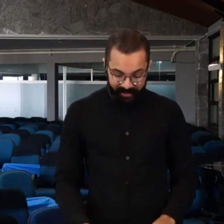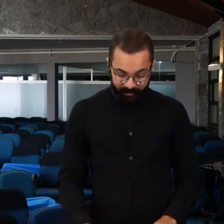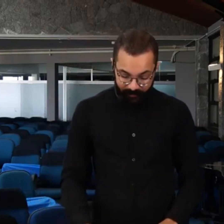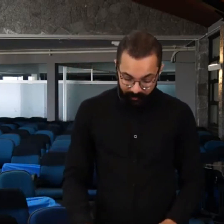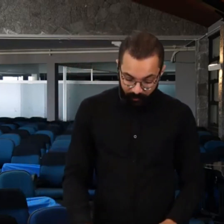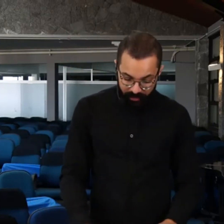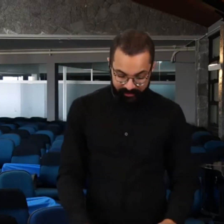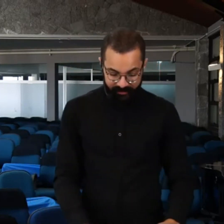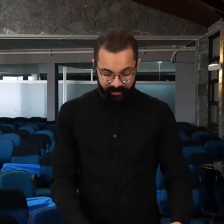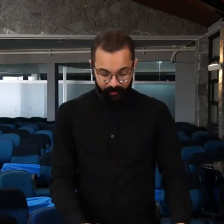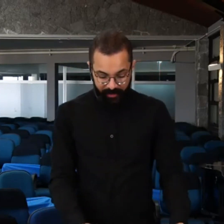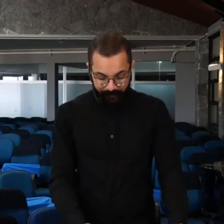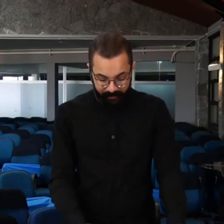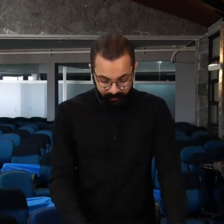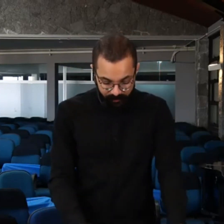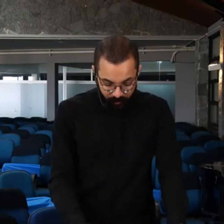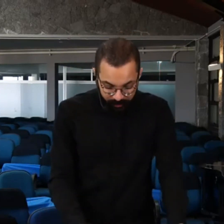no livro de Lucas, no capítulo 18?